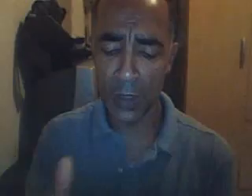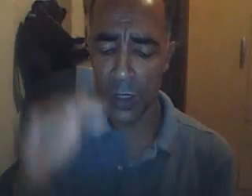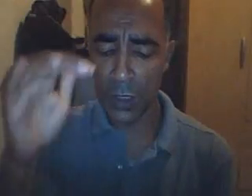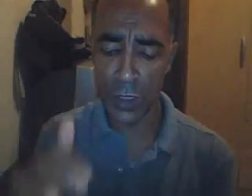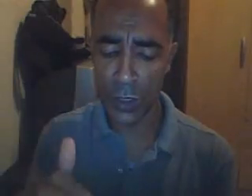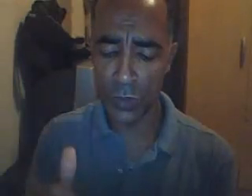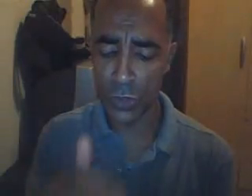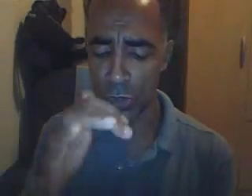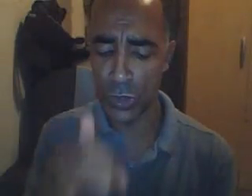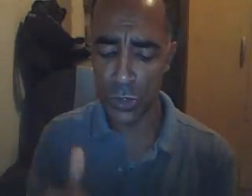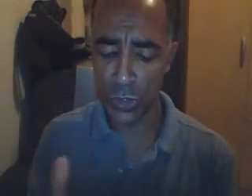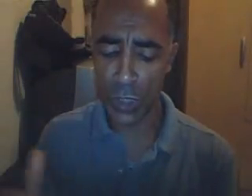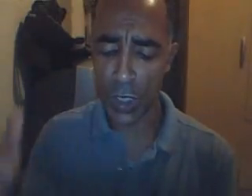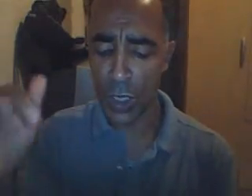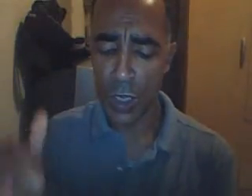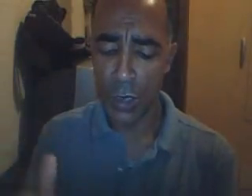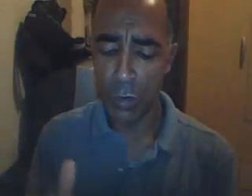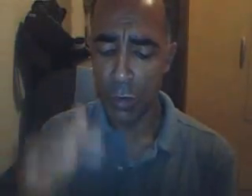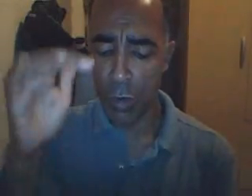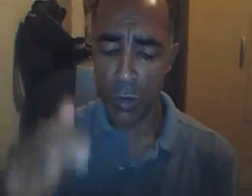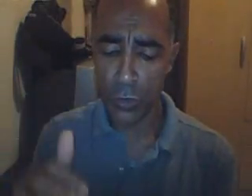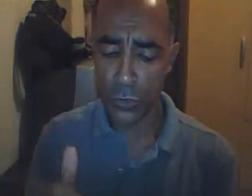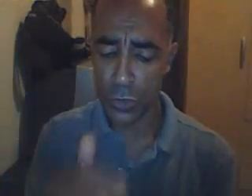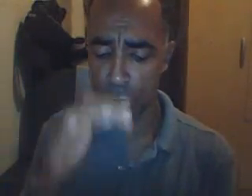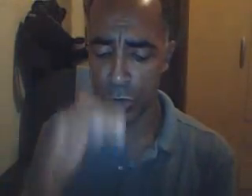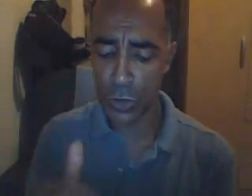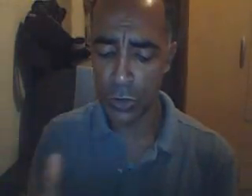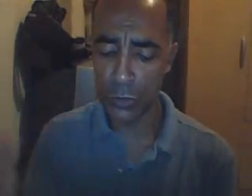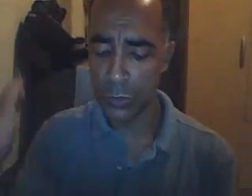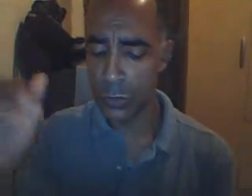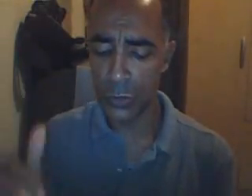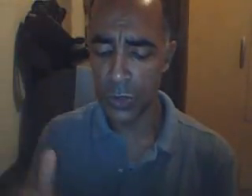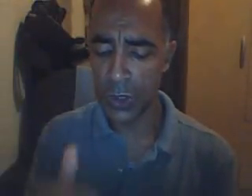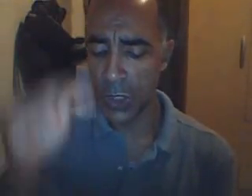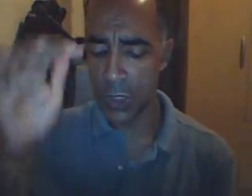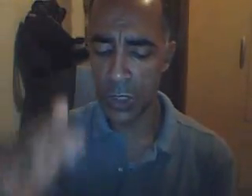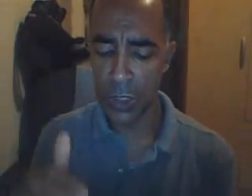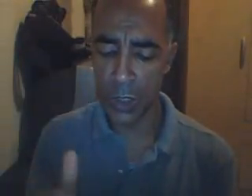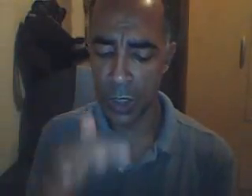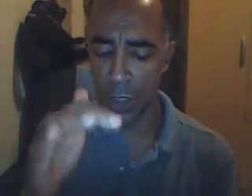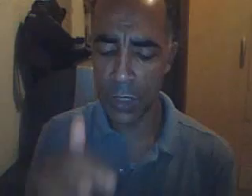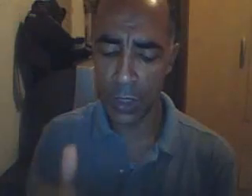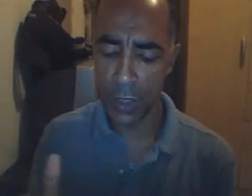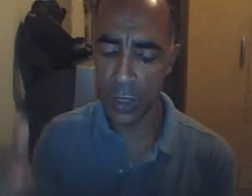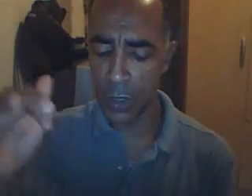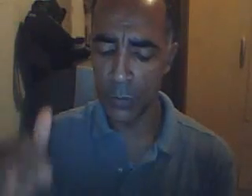de dia, contigo seremos